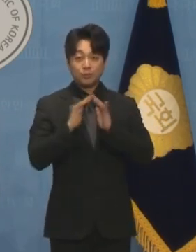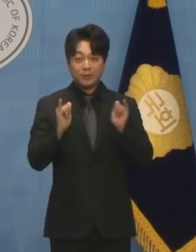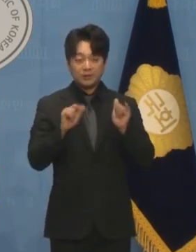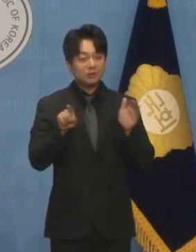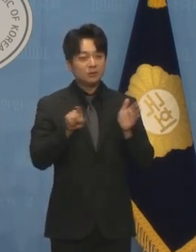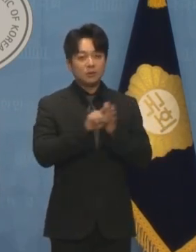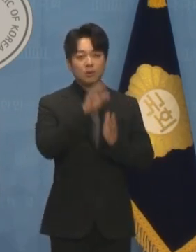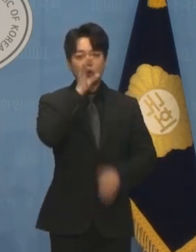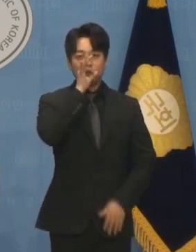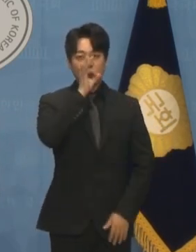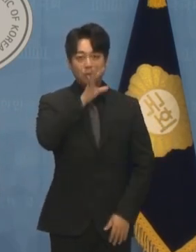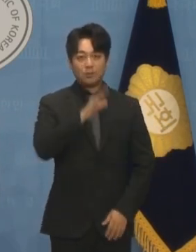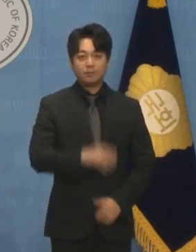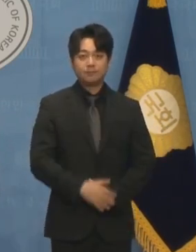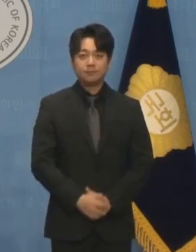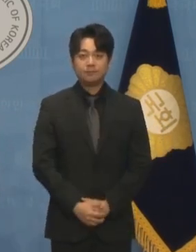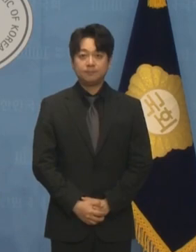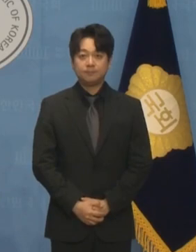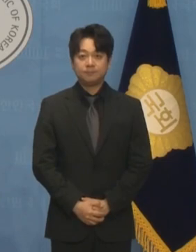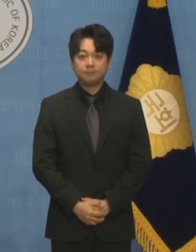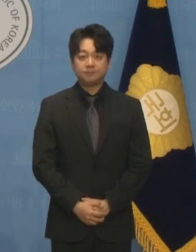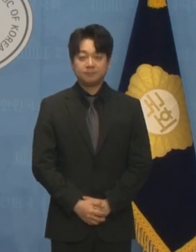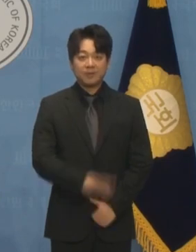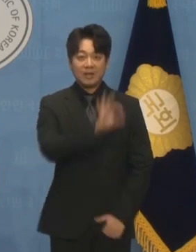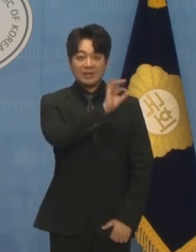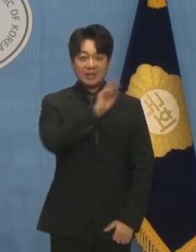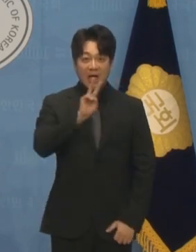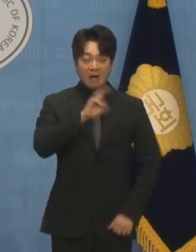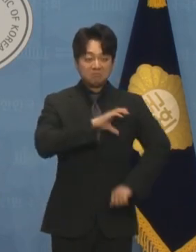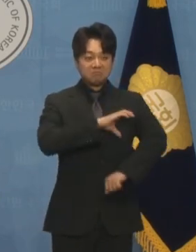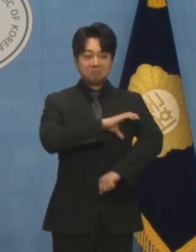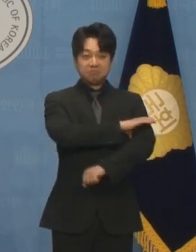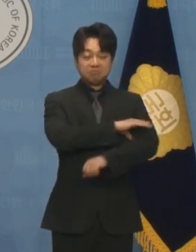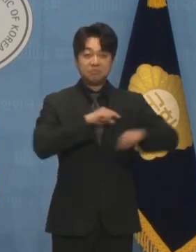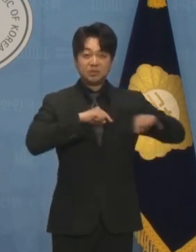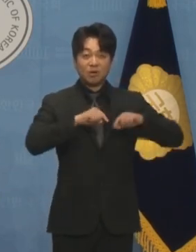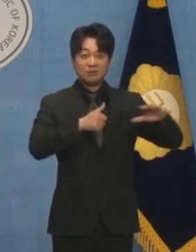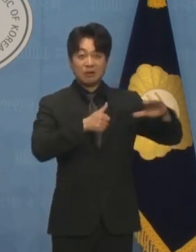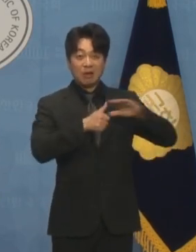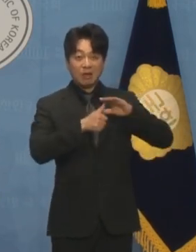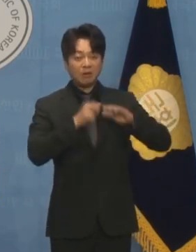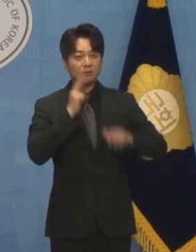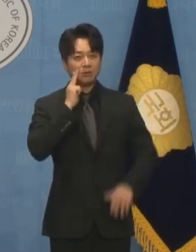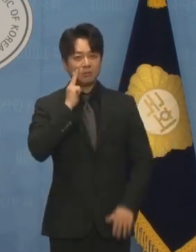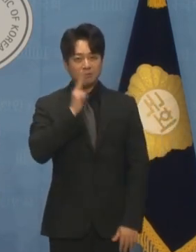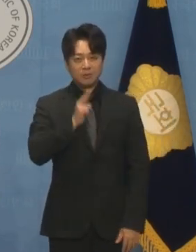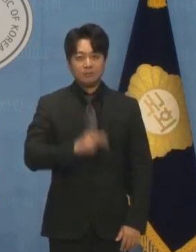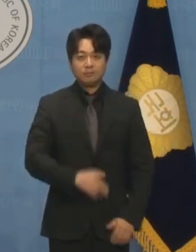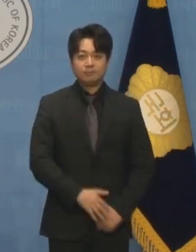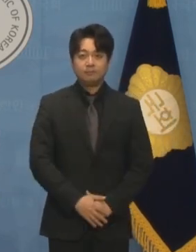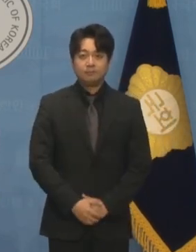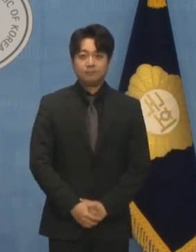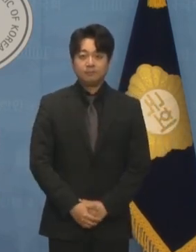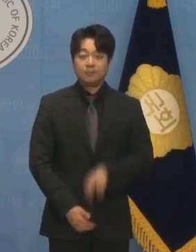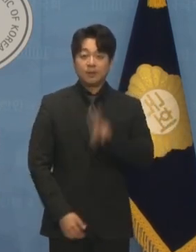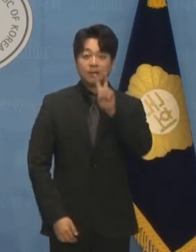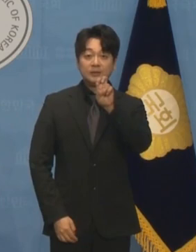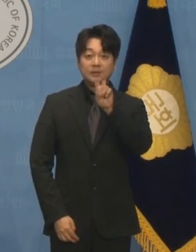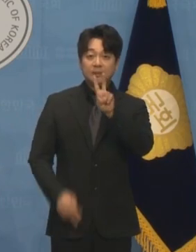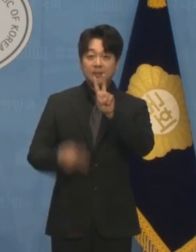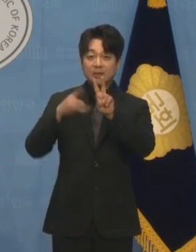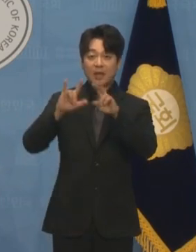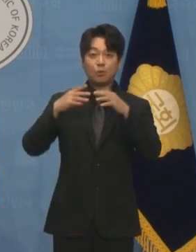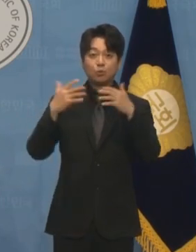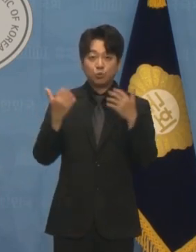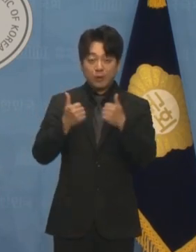거대 야당의 정치 공세가 점입 가경입니다. 22대 국회가 개원하기